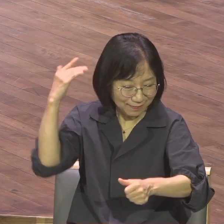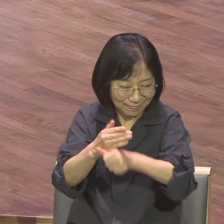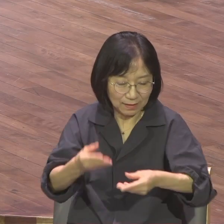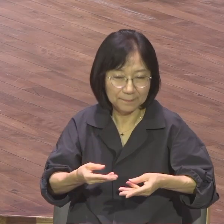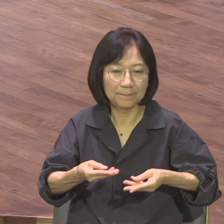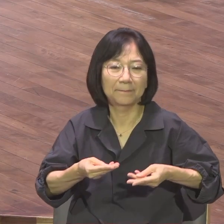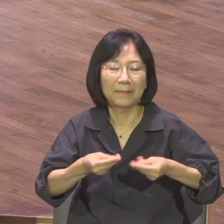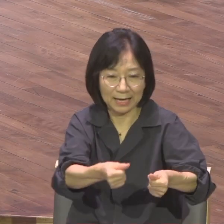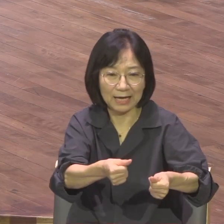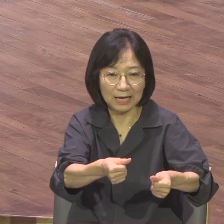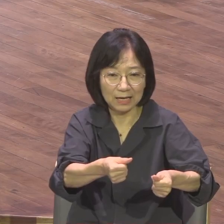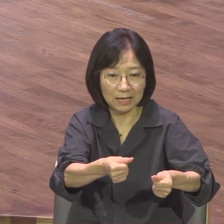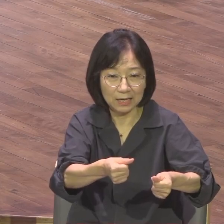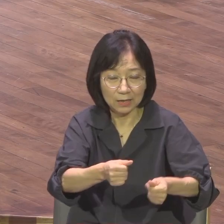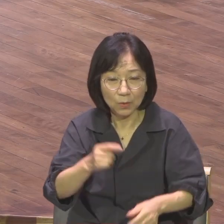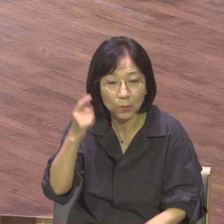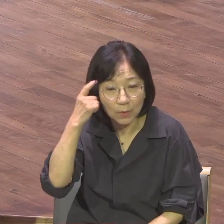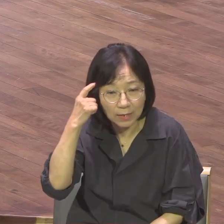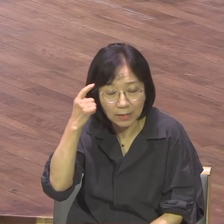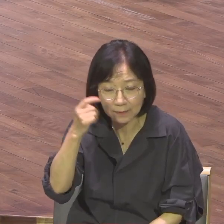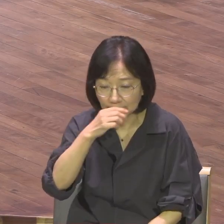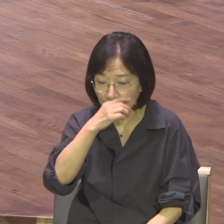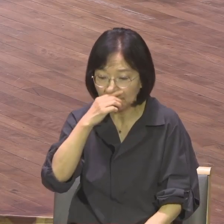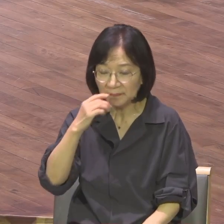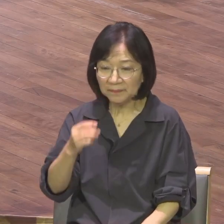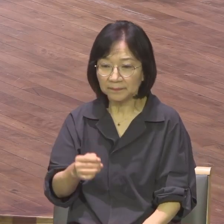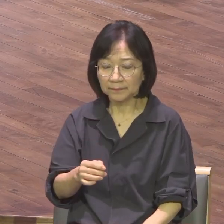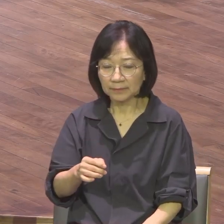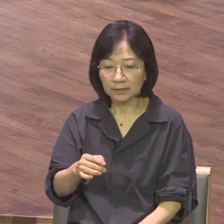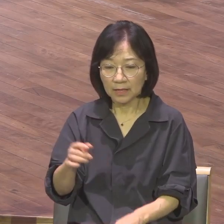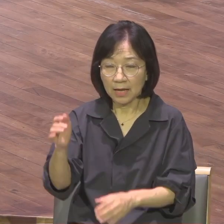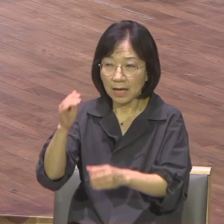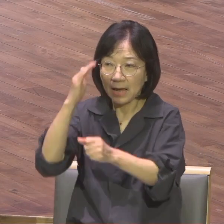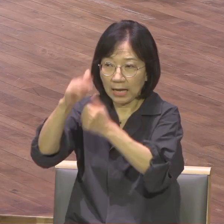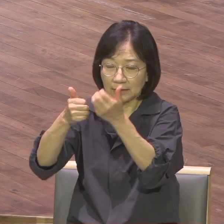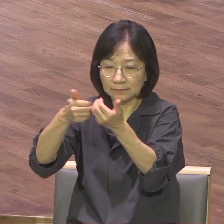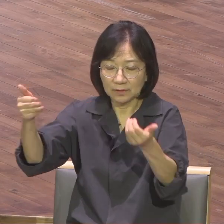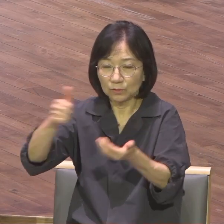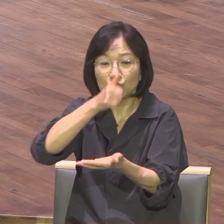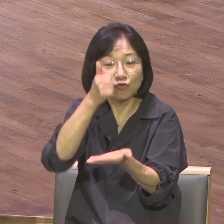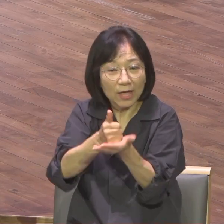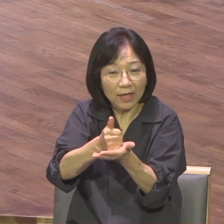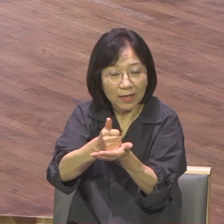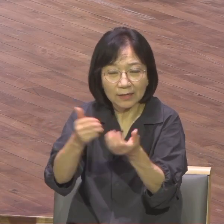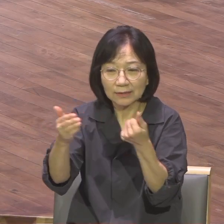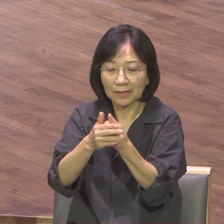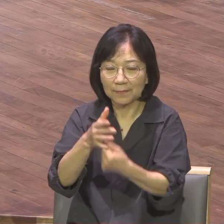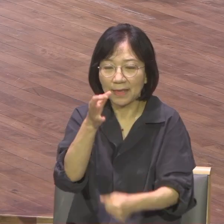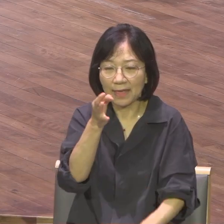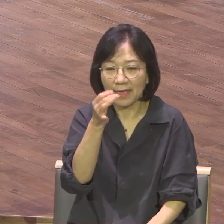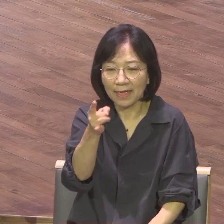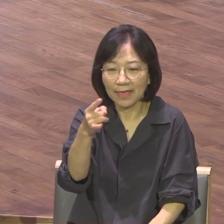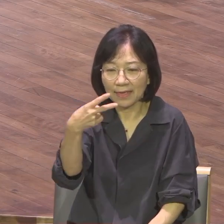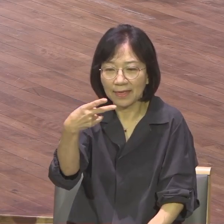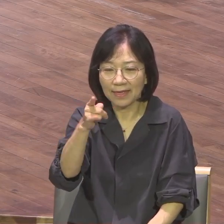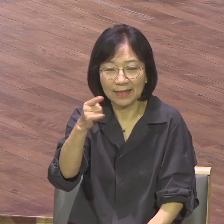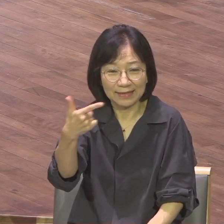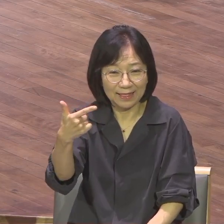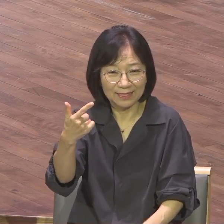쫓겨나서 세상으로 나아가는 아담과 하와에게 하나님은 즉시로 뭐였습니까? 짐승의 피가 철철 묻어있는 가죽옷을